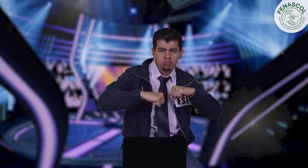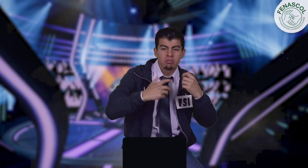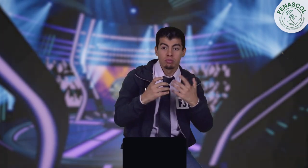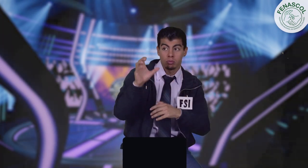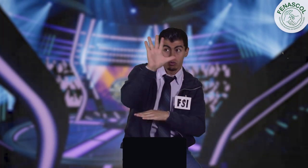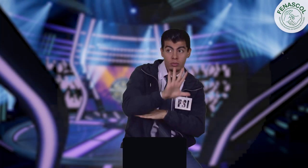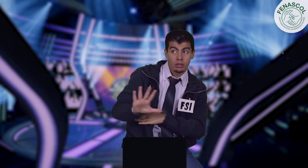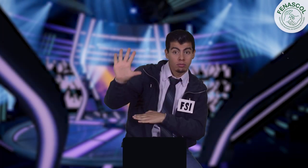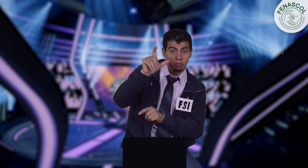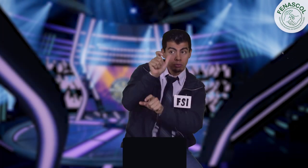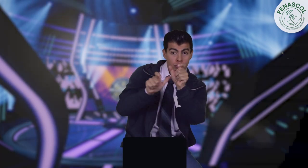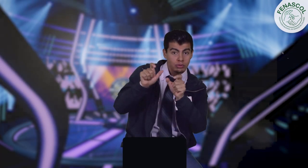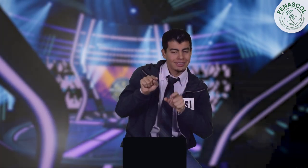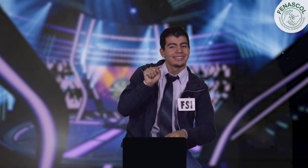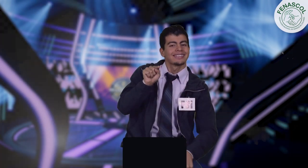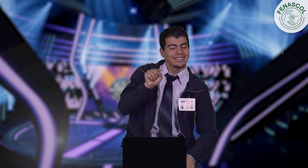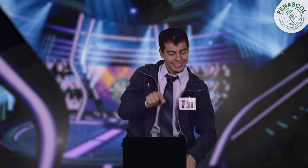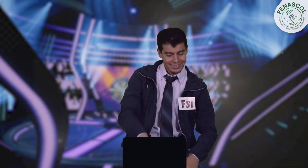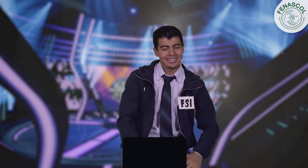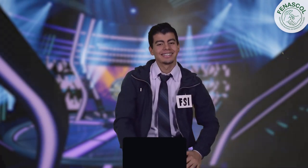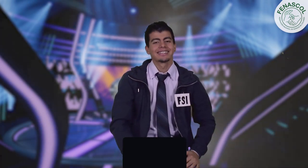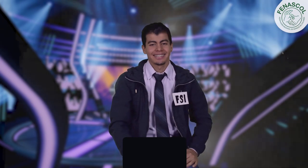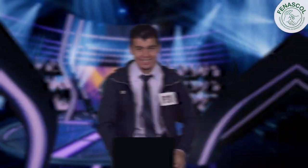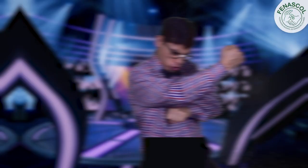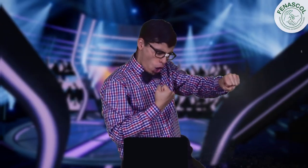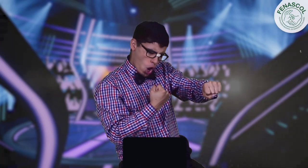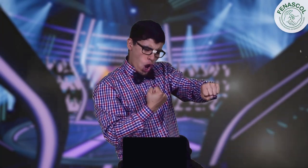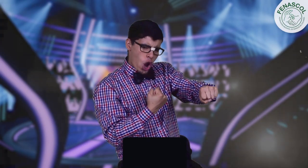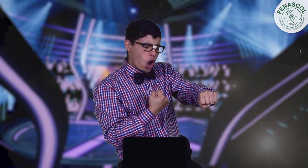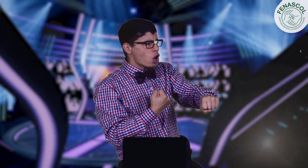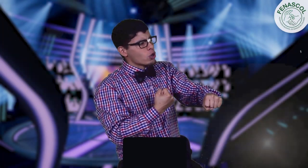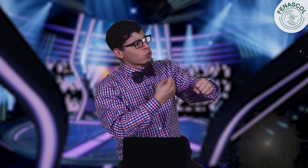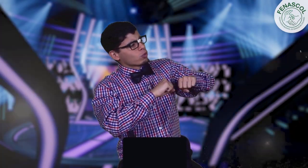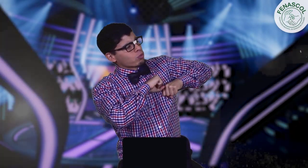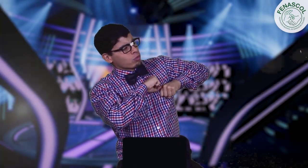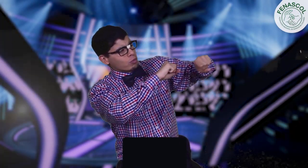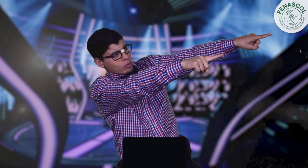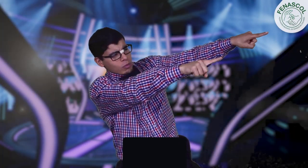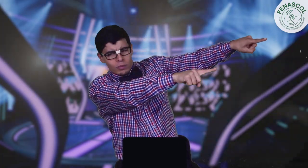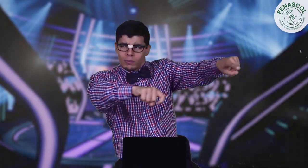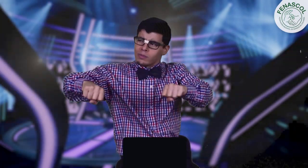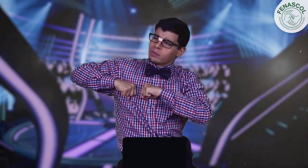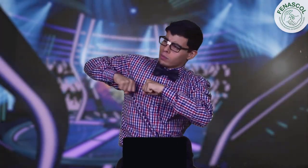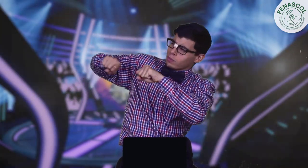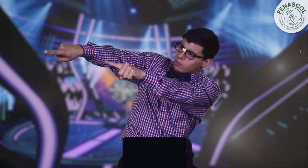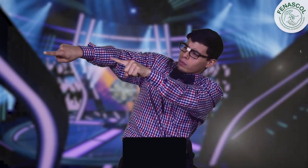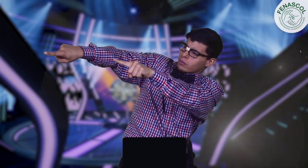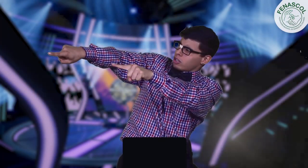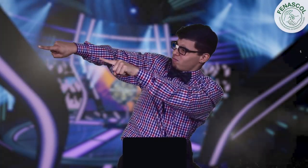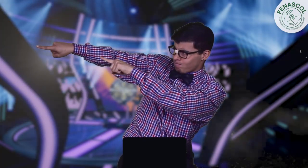opinar, decidir y son personas del territorio colombiano. ¡Wow! Te la dedico. A ti también. Y a ti.